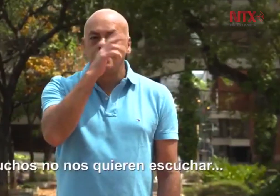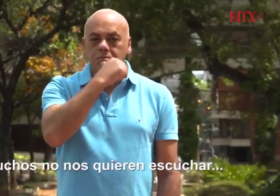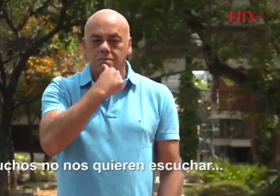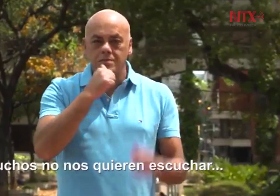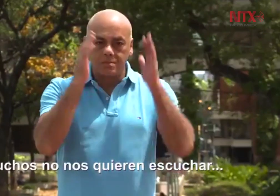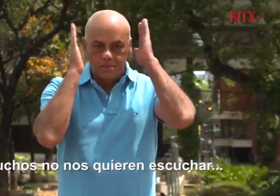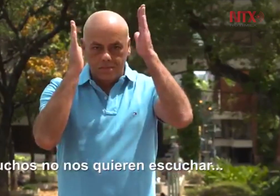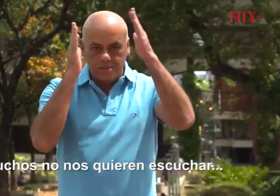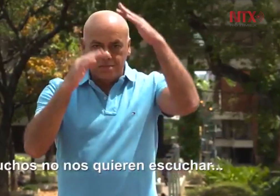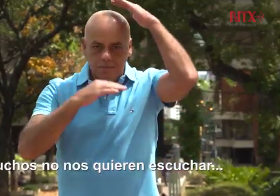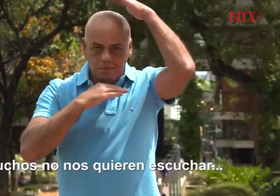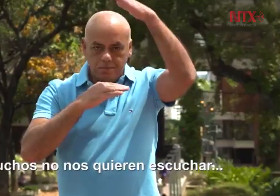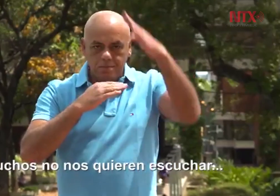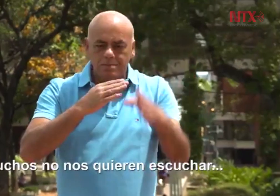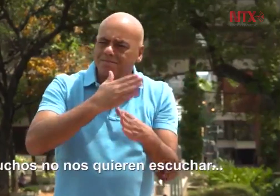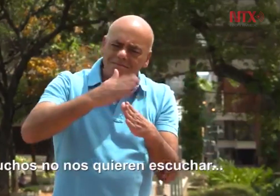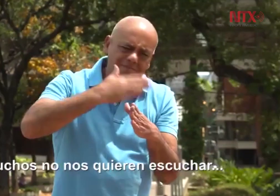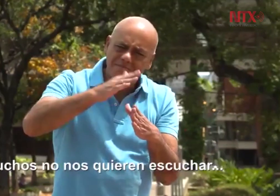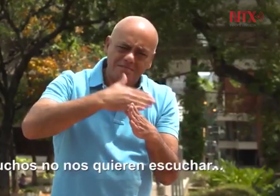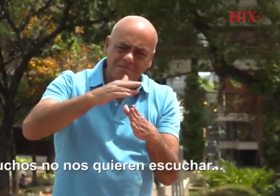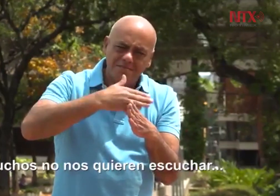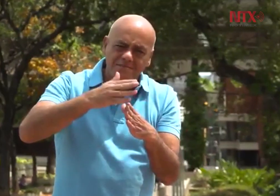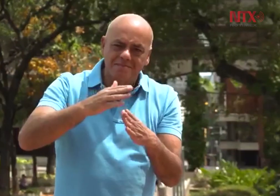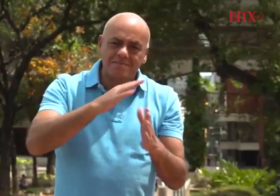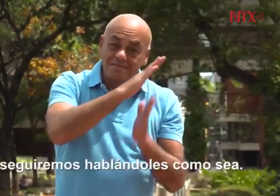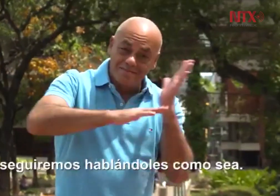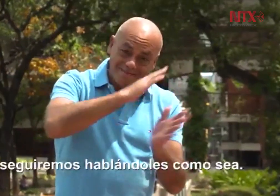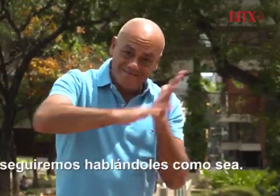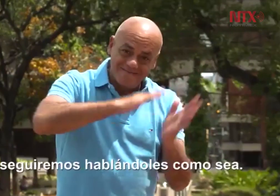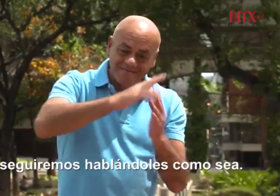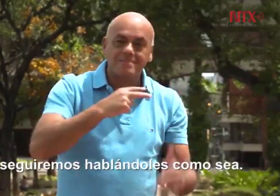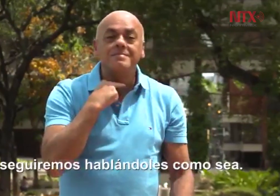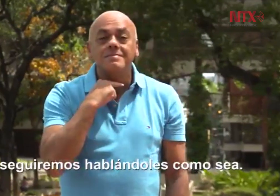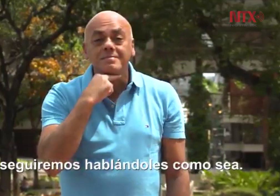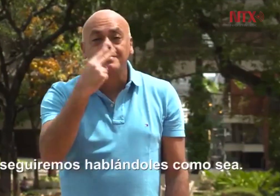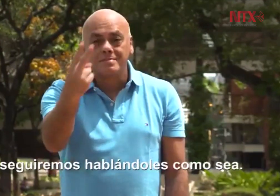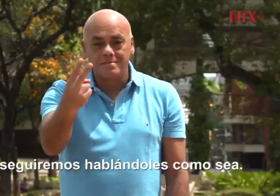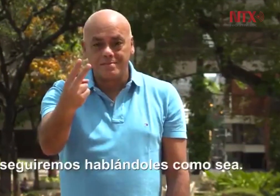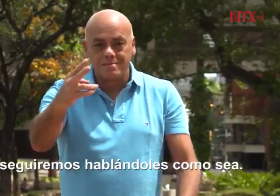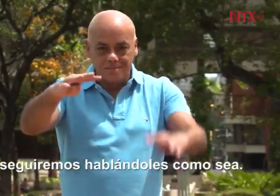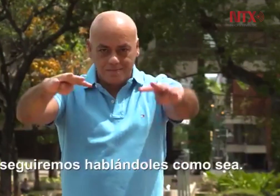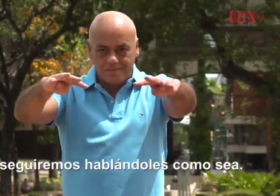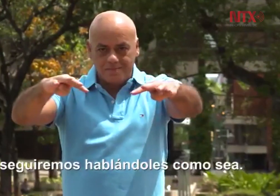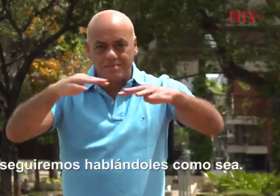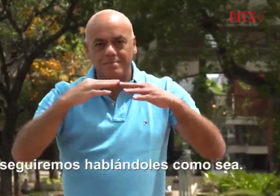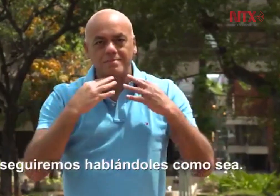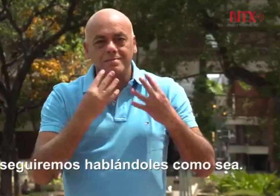económico de alto impacto, ya que el día y la hora son los acostumbrados para enviar ese tipo de comunicaciones a la ciudadanía. La transmisión